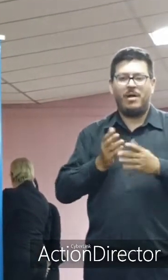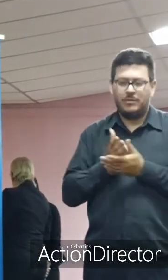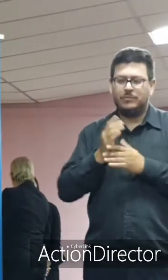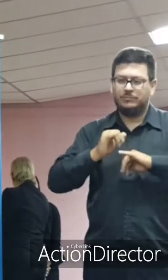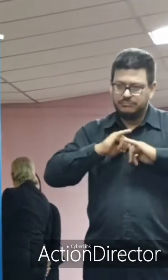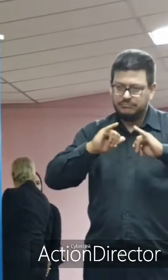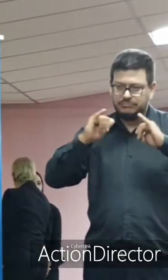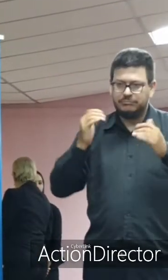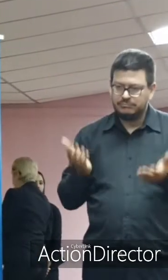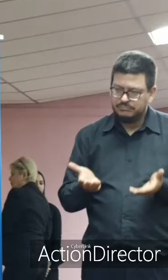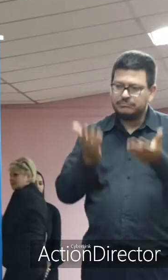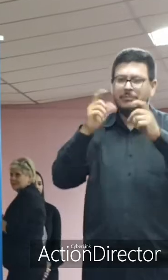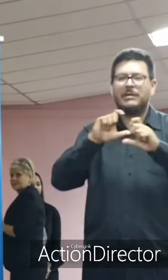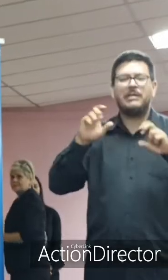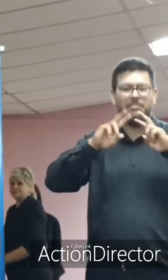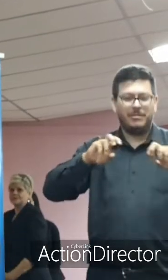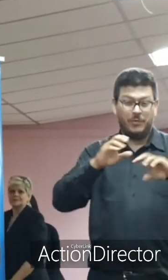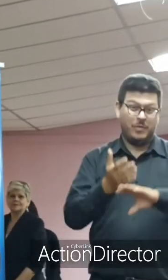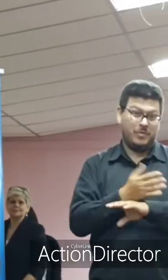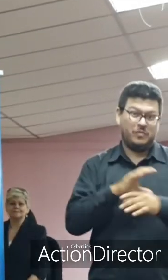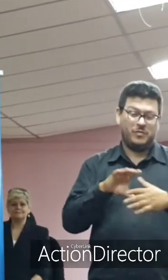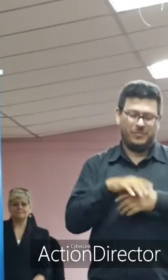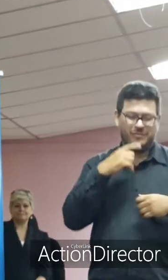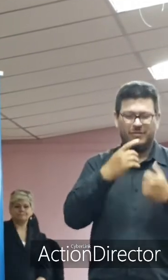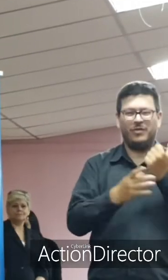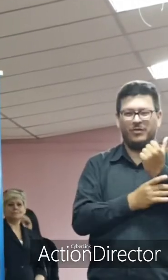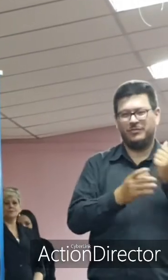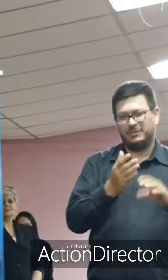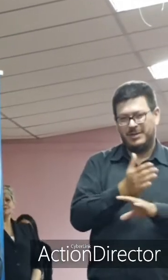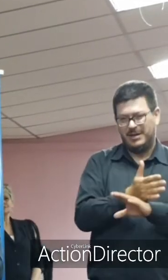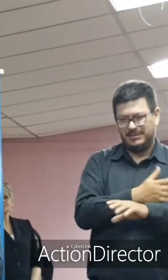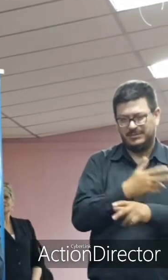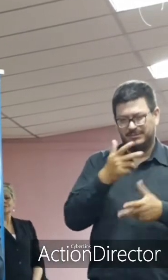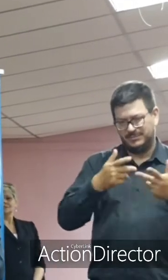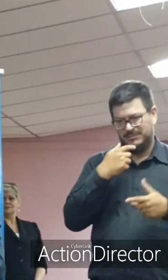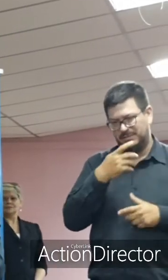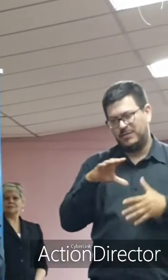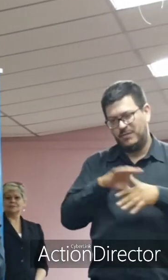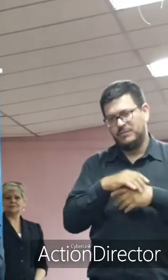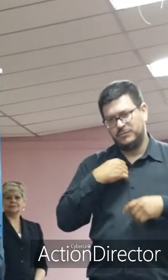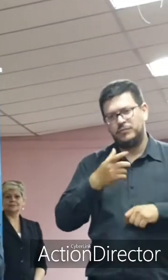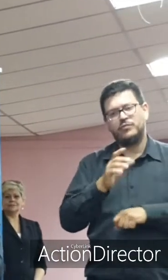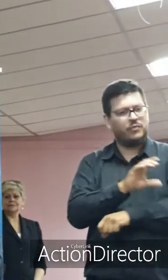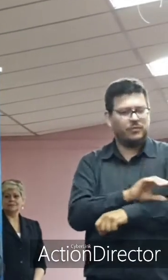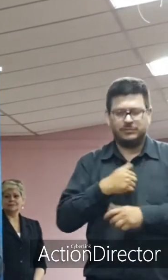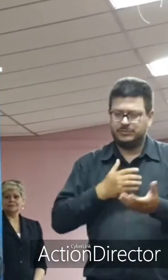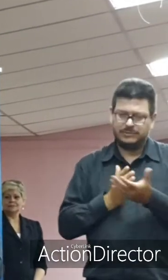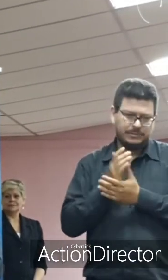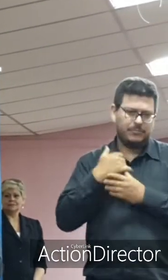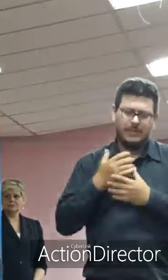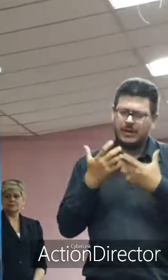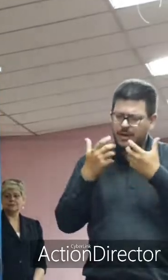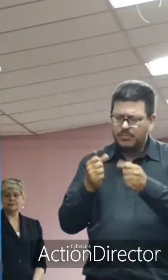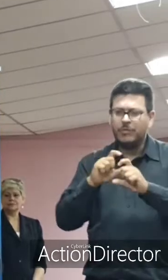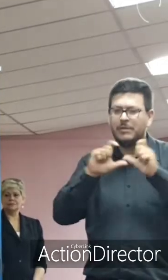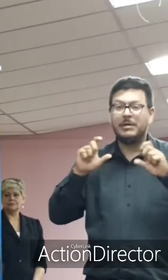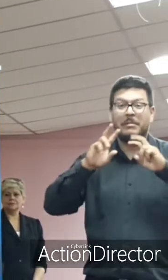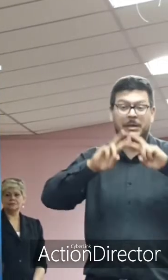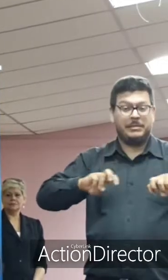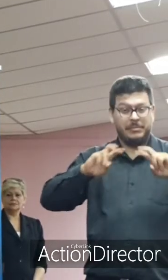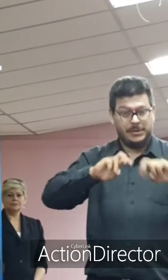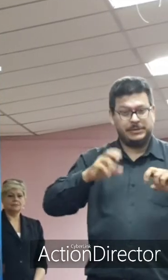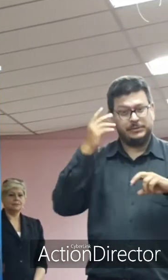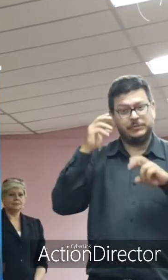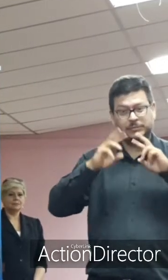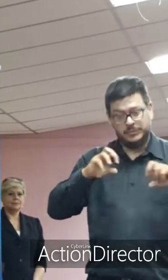bien lo mencionaba la doctora Sani realmente algo que voy a seguir apoyando es la investigación y espero